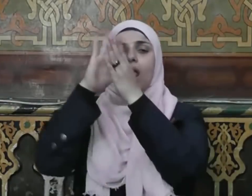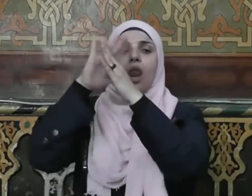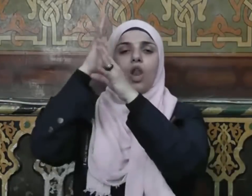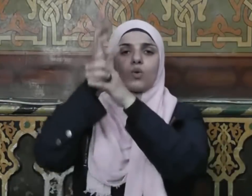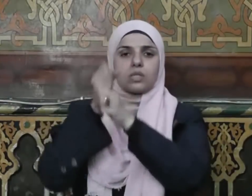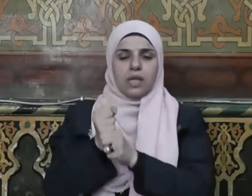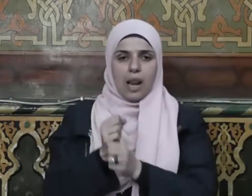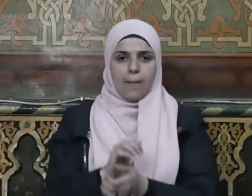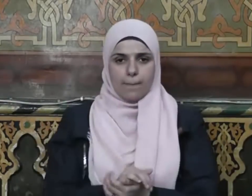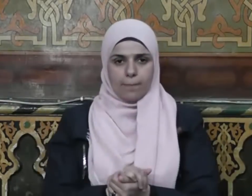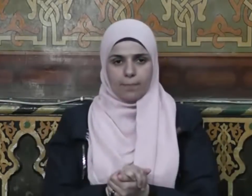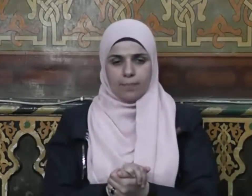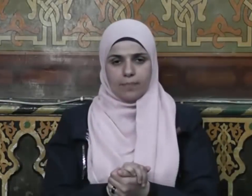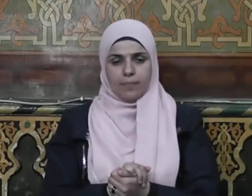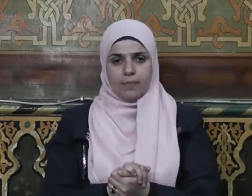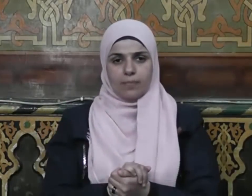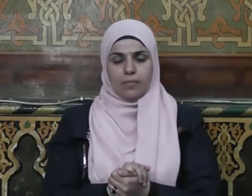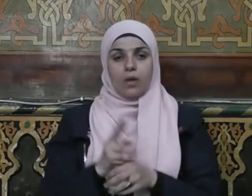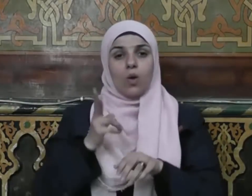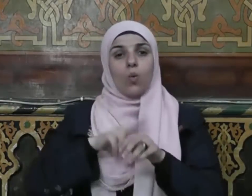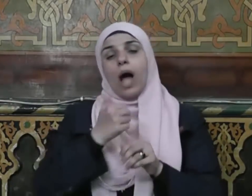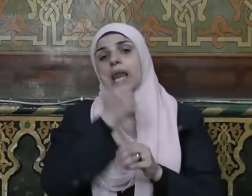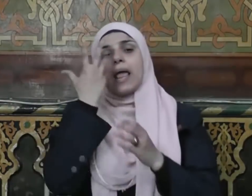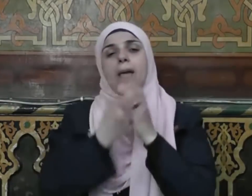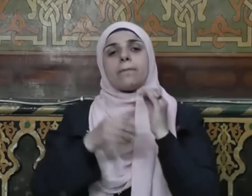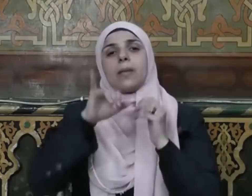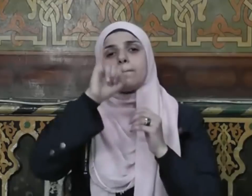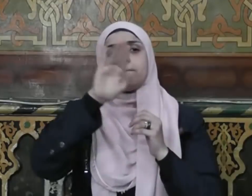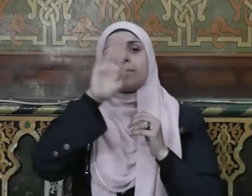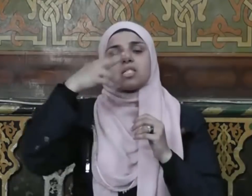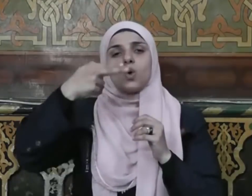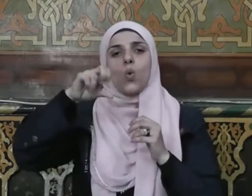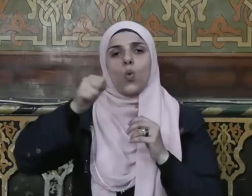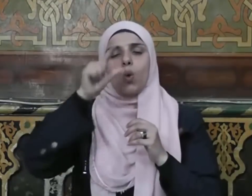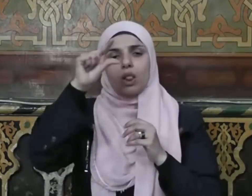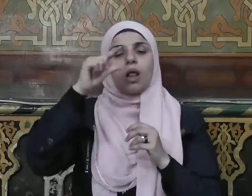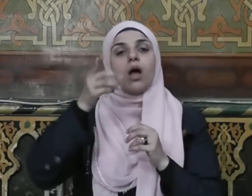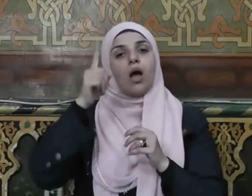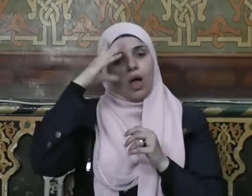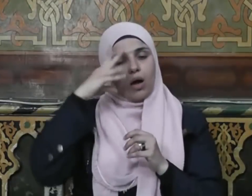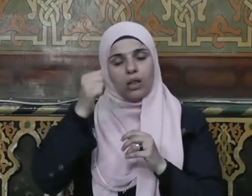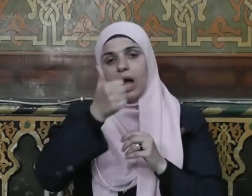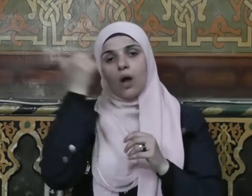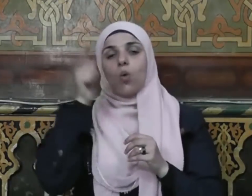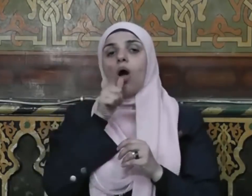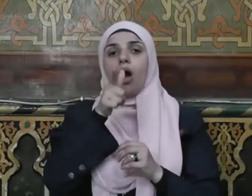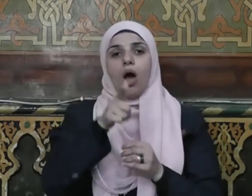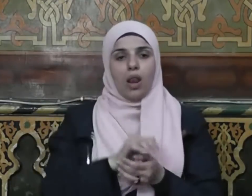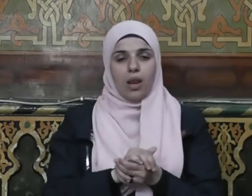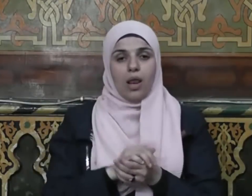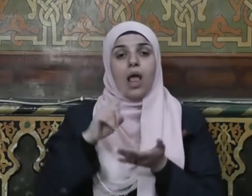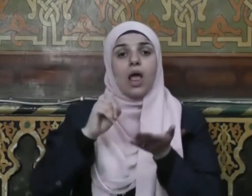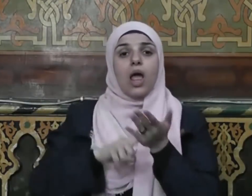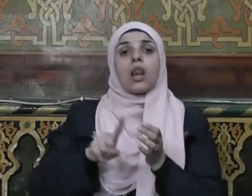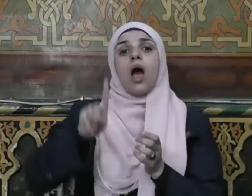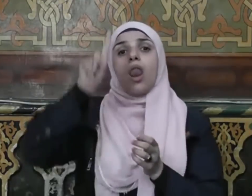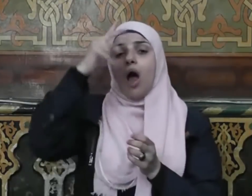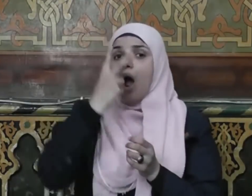صلى الله عليه وسلم وعن ابن مسعود رضي الله عنه قال إن الله